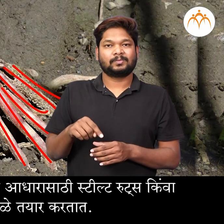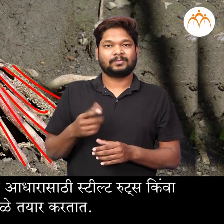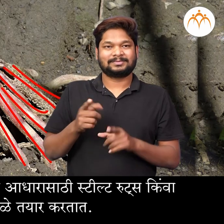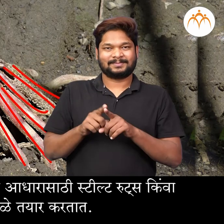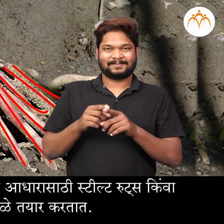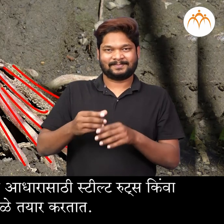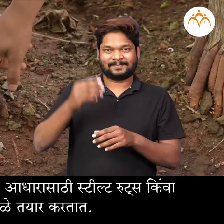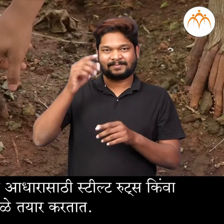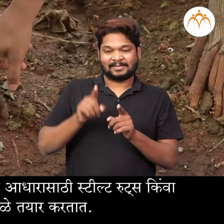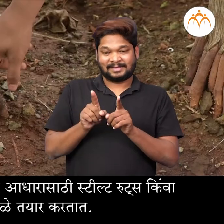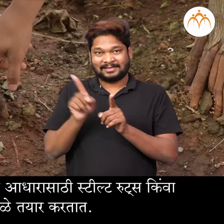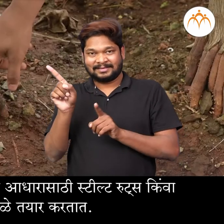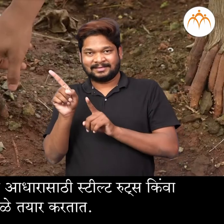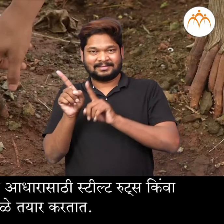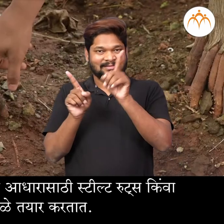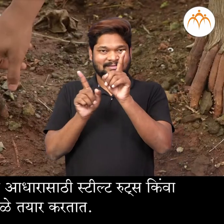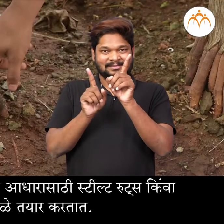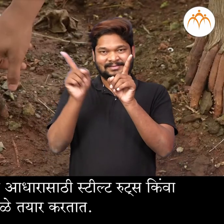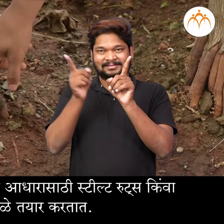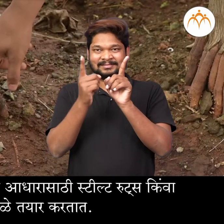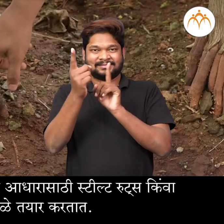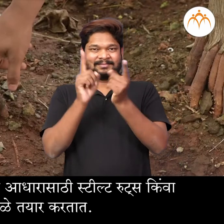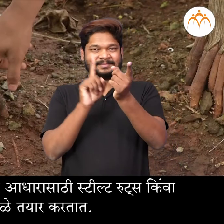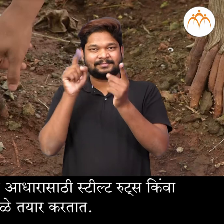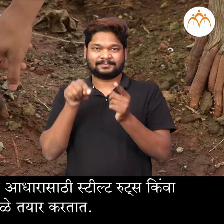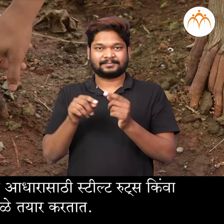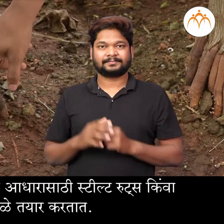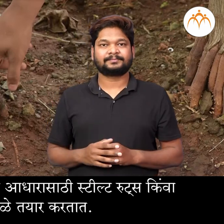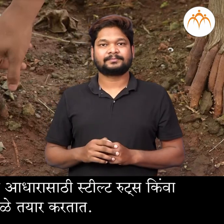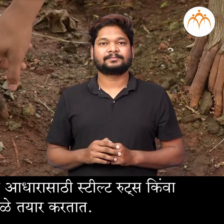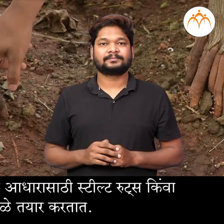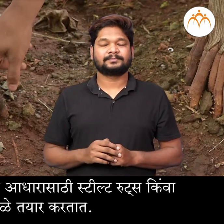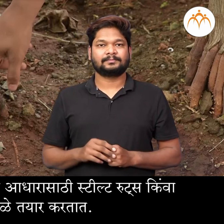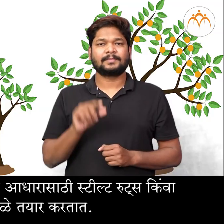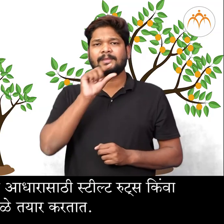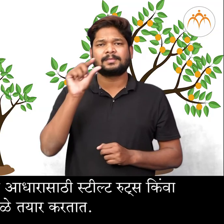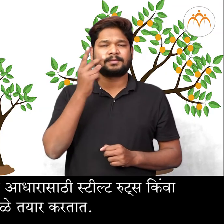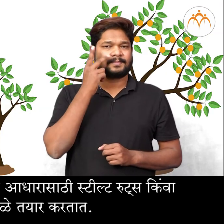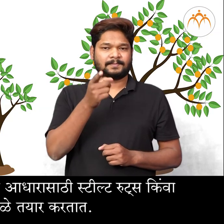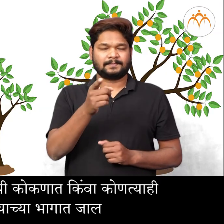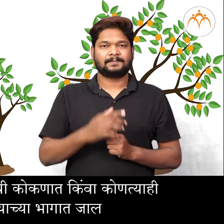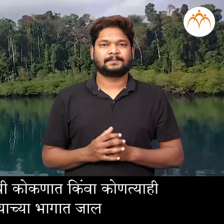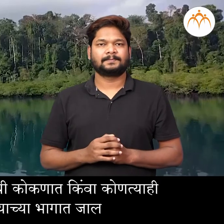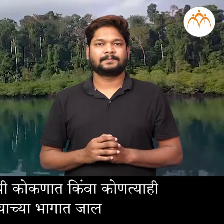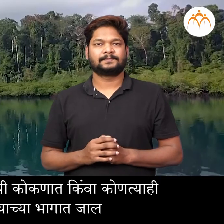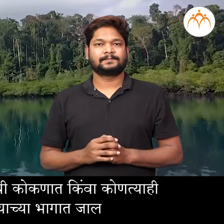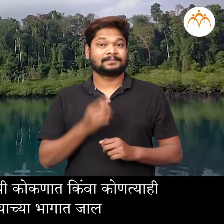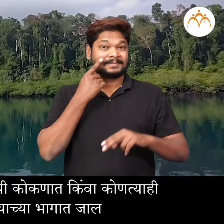साथी स्टिल्ट रूट्स किवा अगंतुक मूले तैयार करतात। मूलान तुमी जेमां कदी